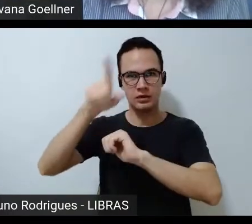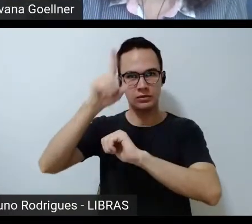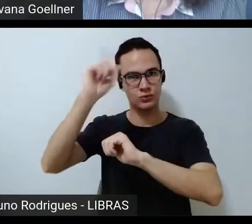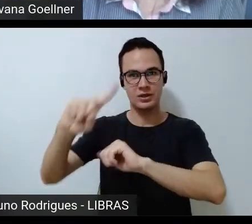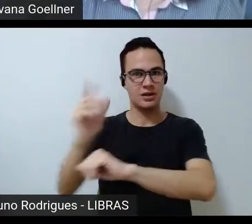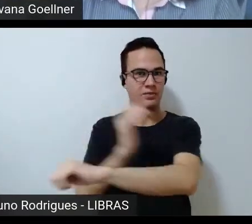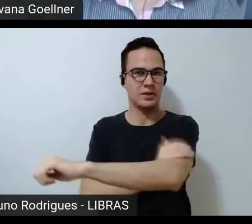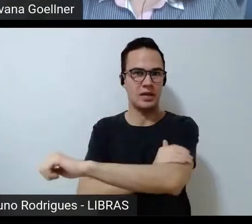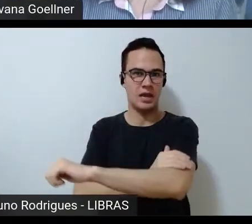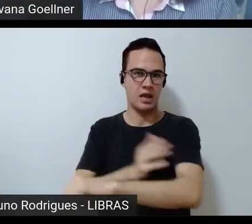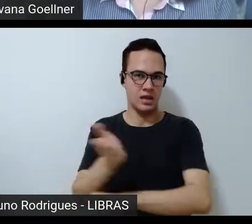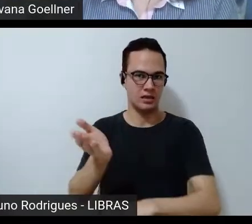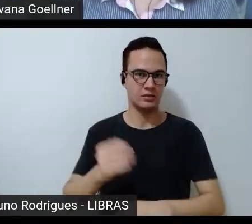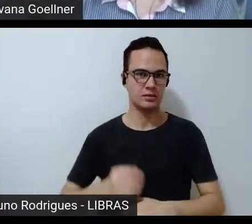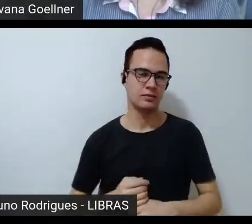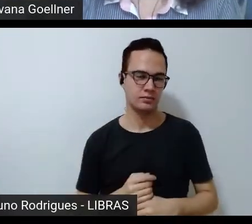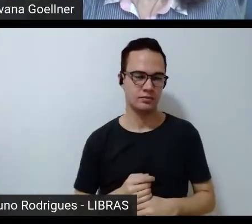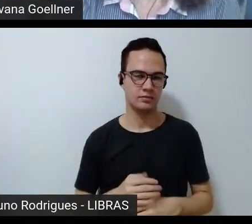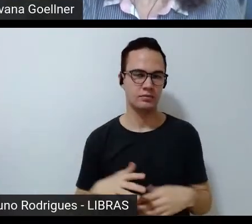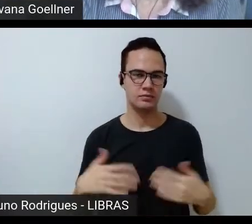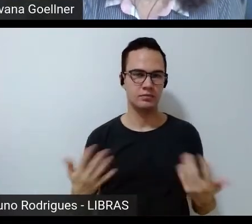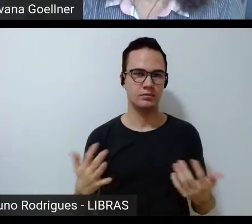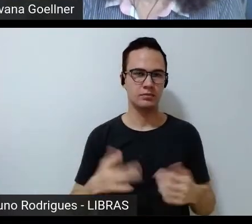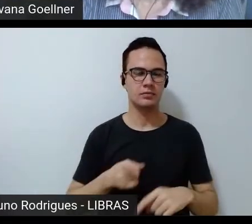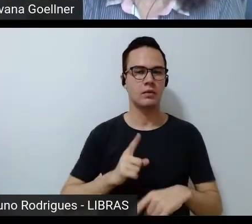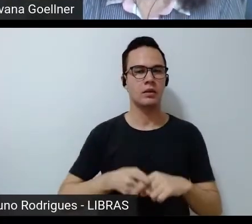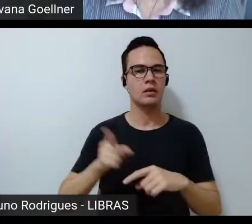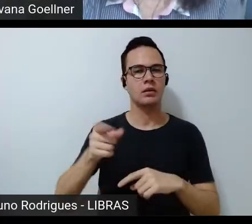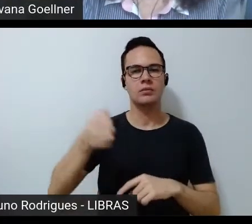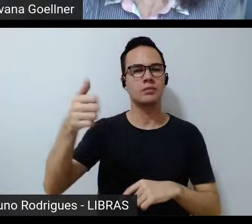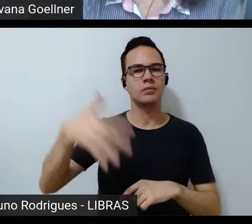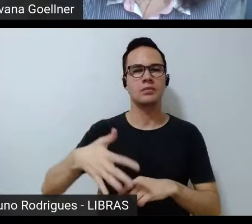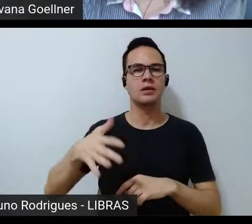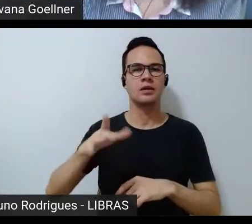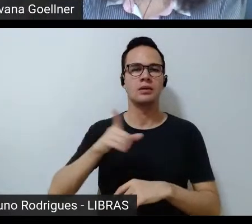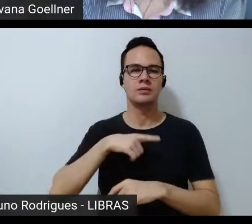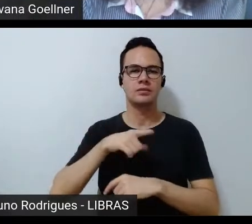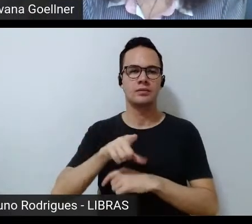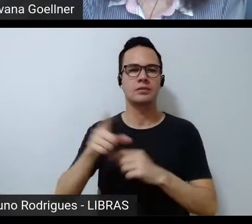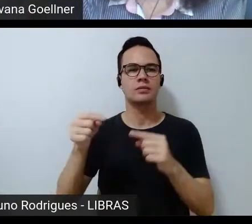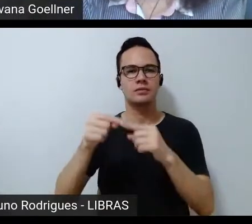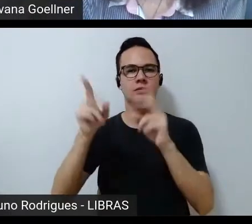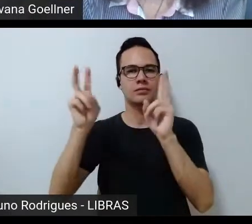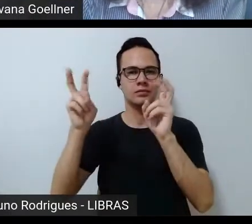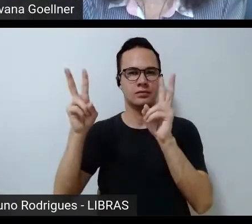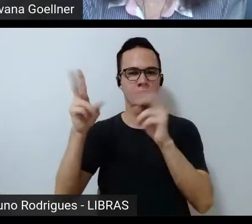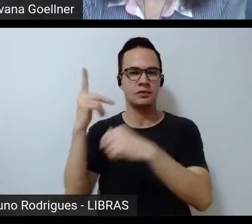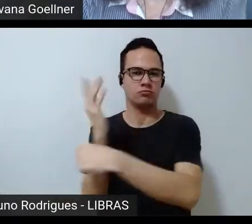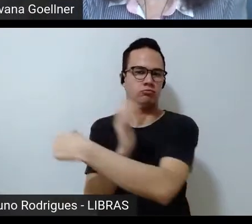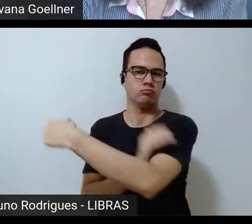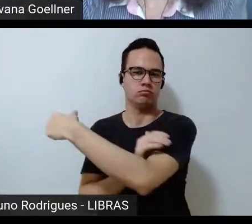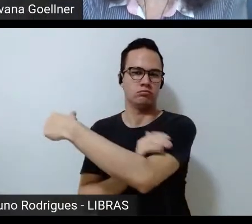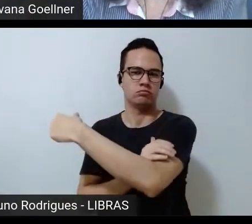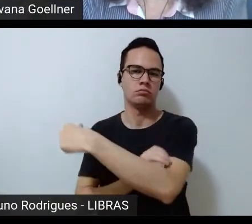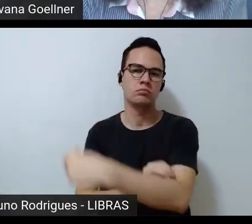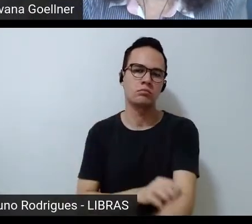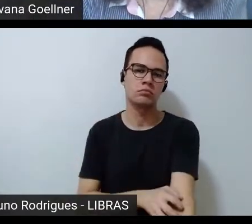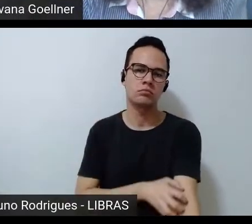são feministas. inclusive pela desvalorização que se tem a esse termo dos feminismos.